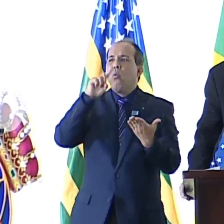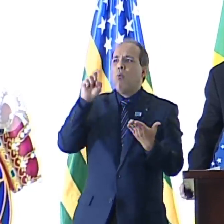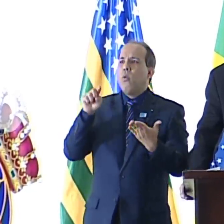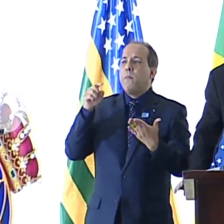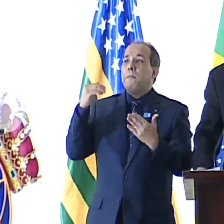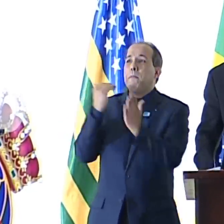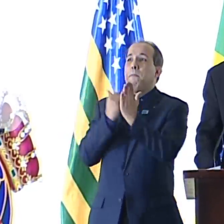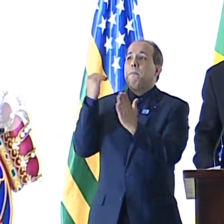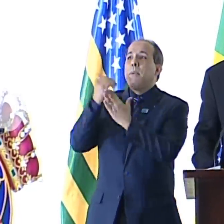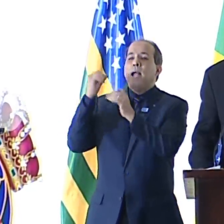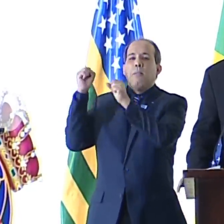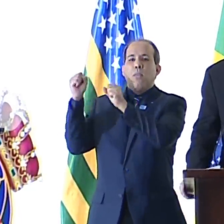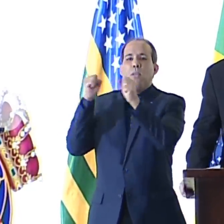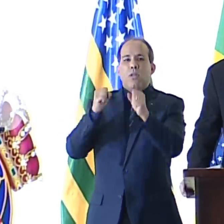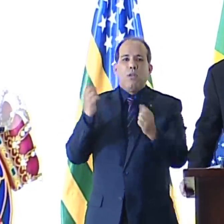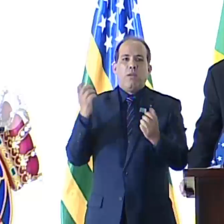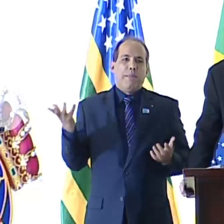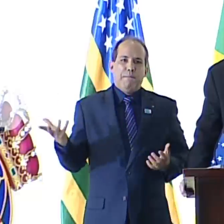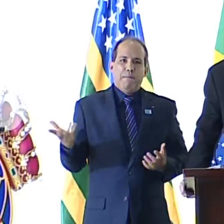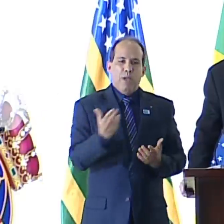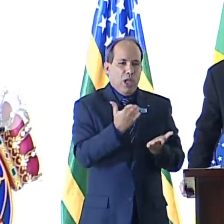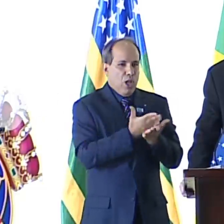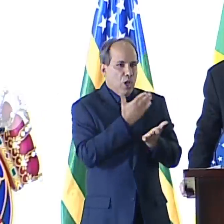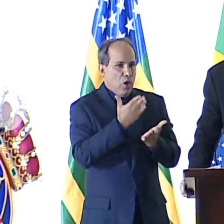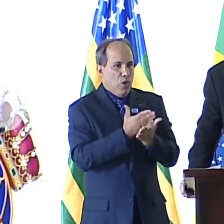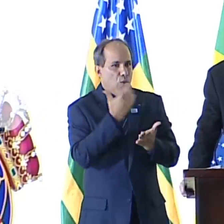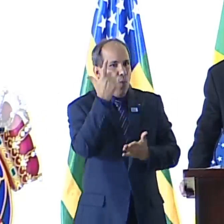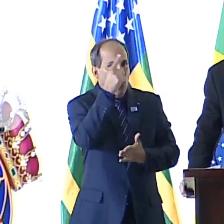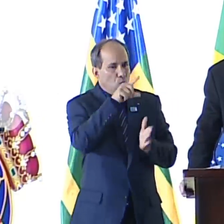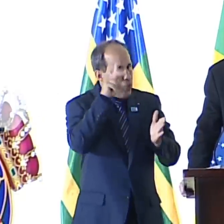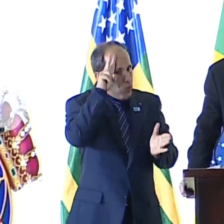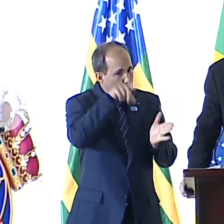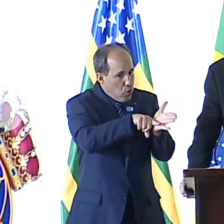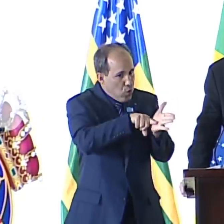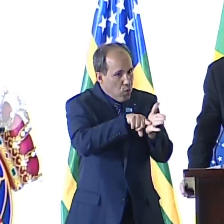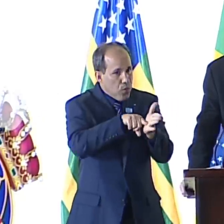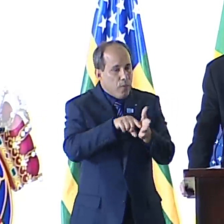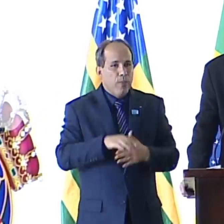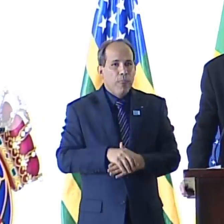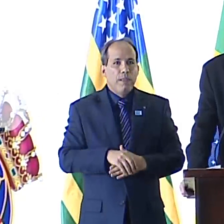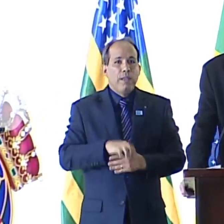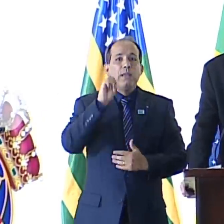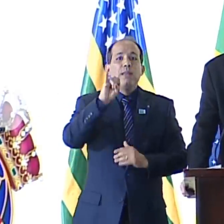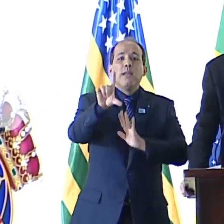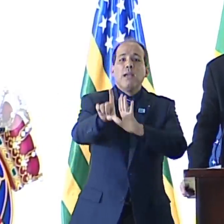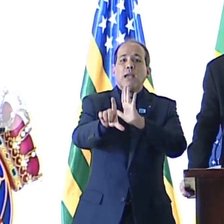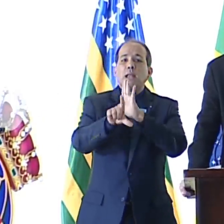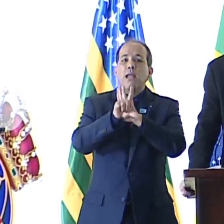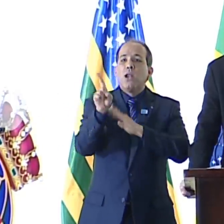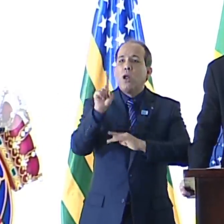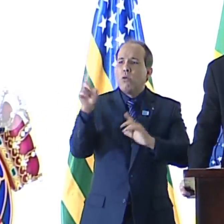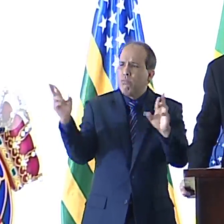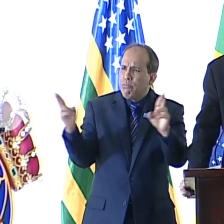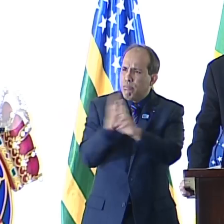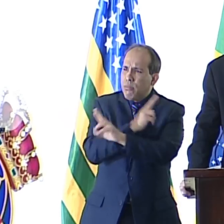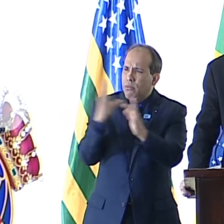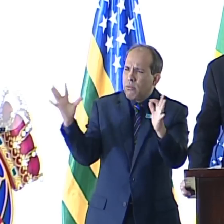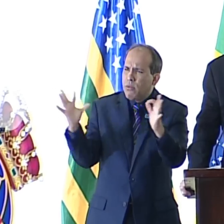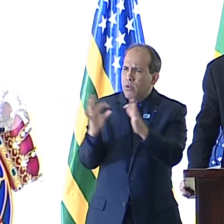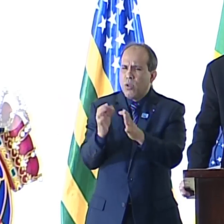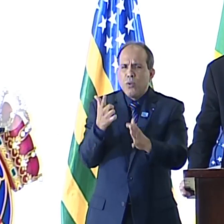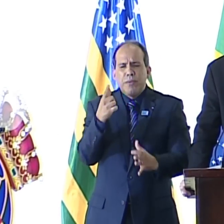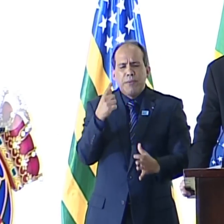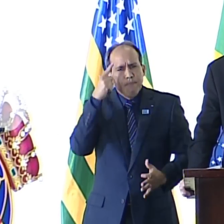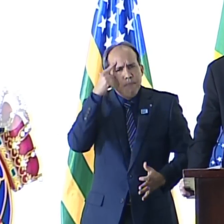é uma das principais lições do magnífico livro de Pouvoir, do historiador Bertrand de Juvenel. Se as leis não correspondem a alguma lógica